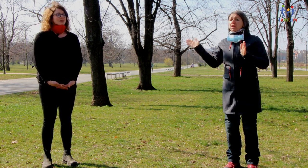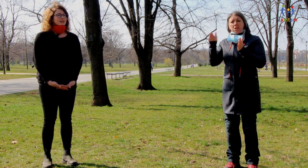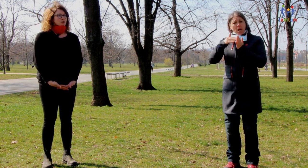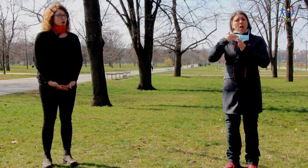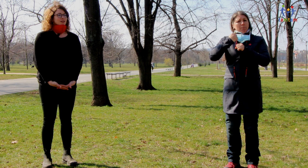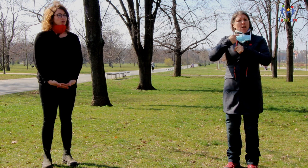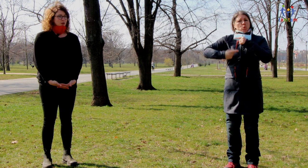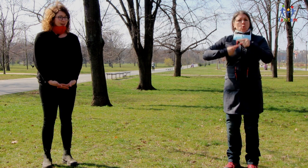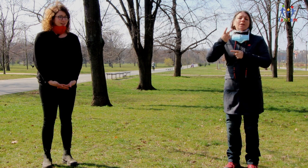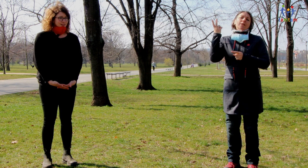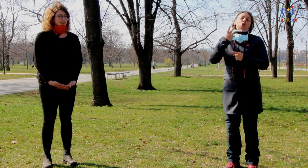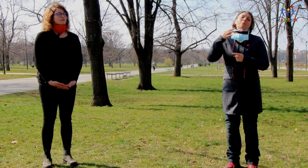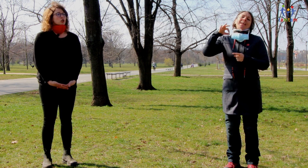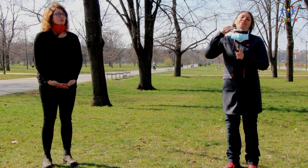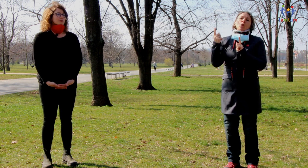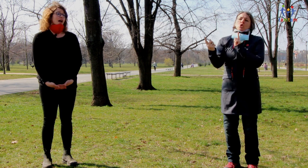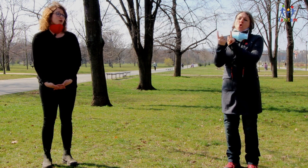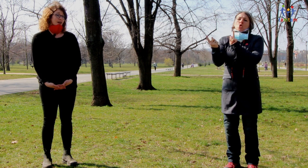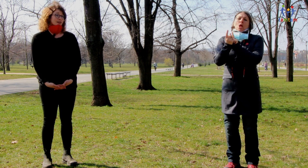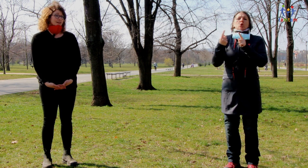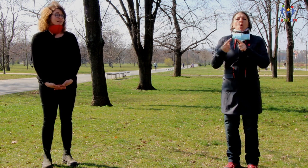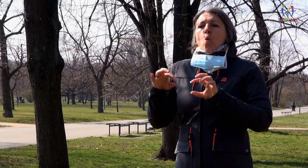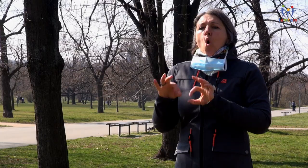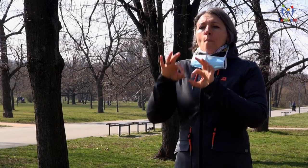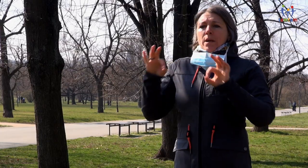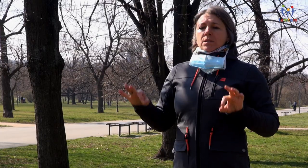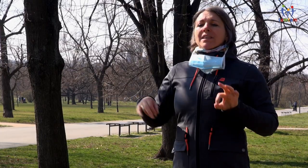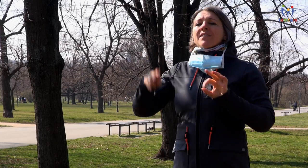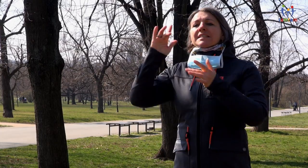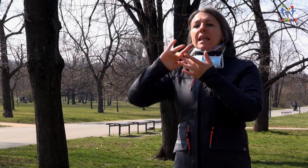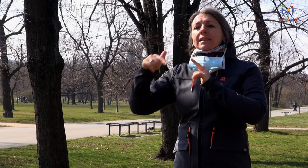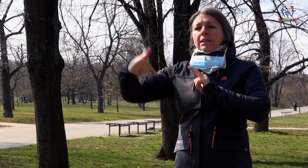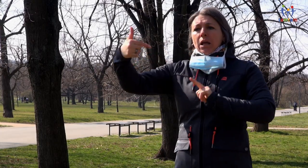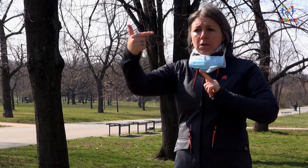individuální kontakty a můžeme obrátit online, ale nemusíme se bát na vás oprátit.